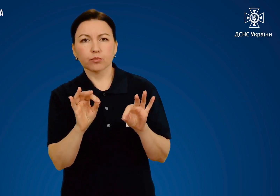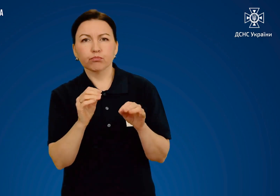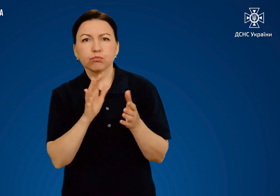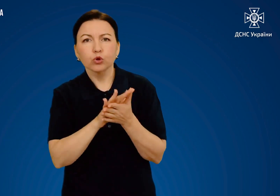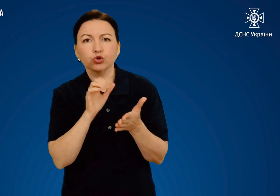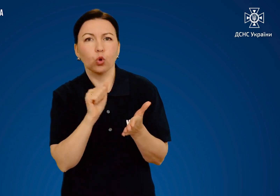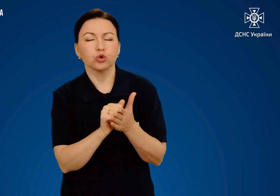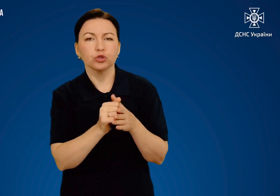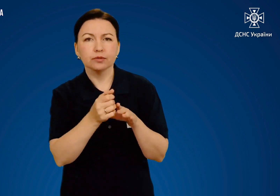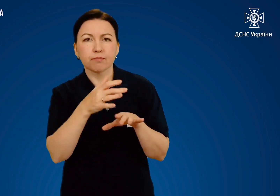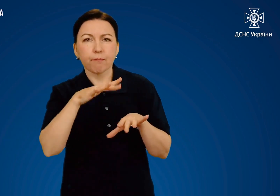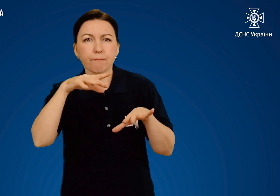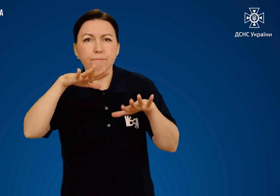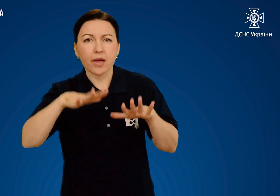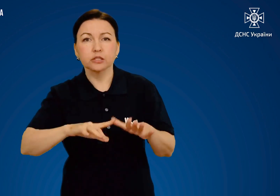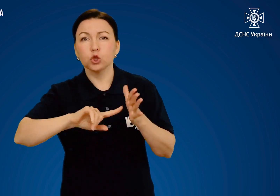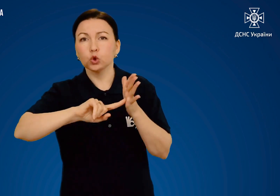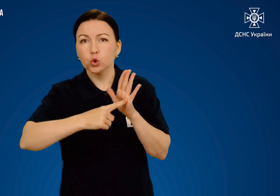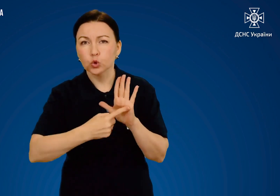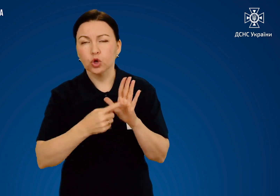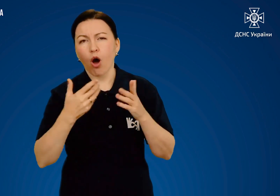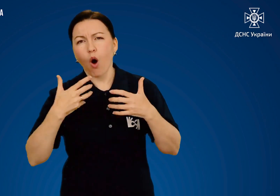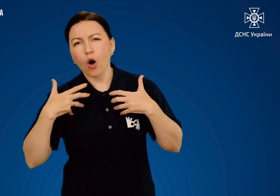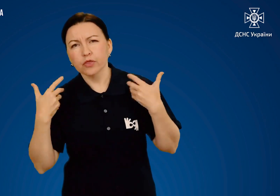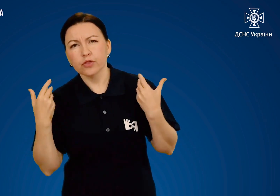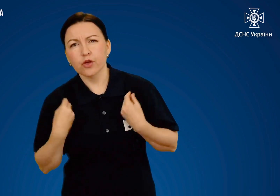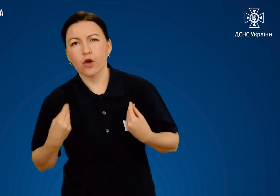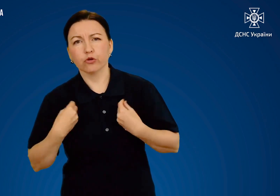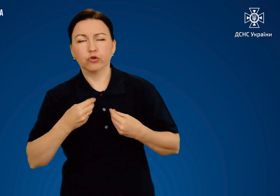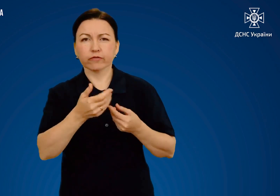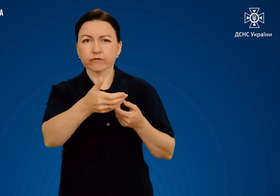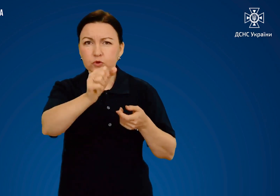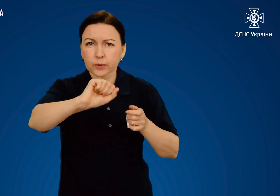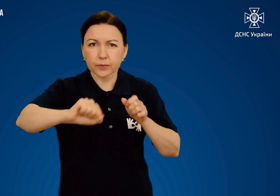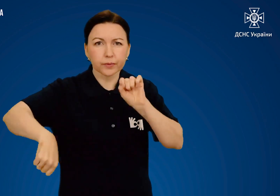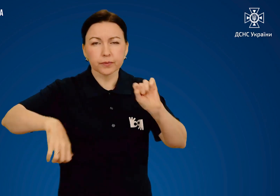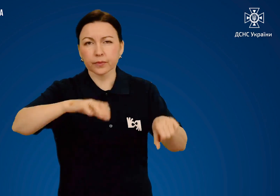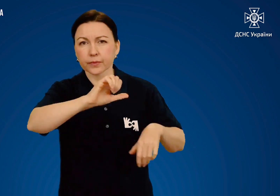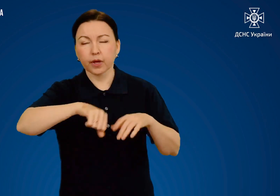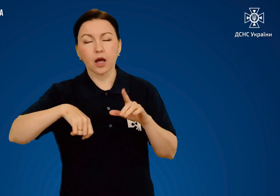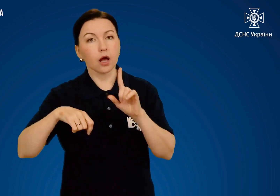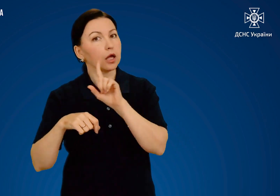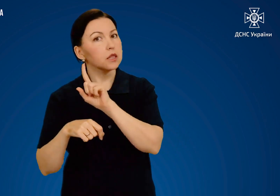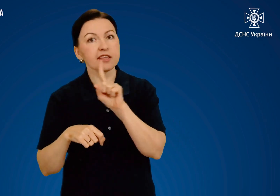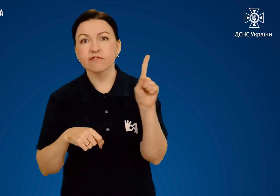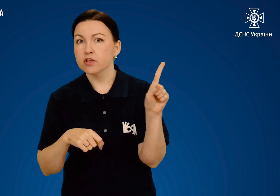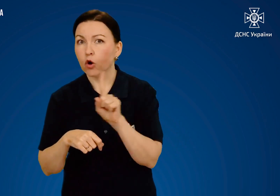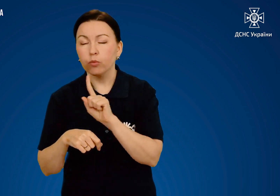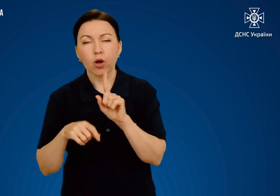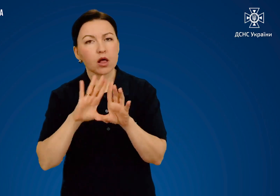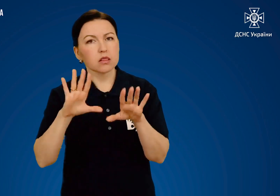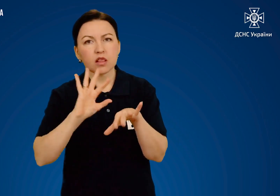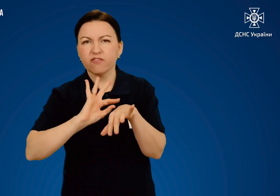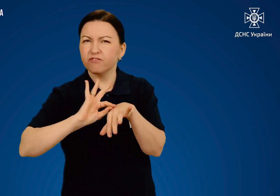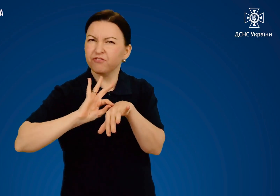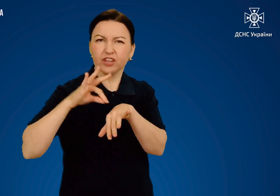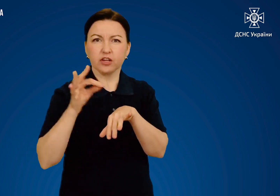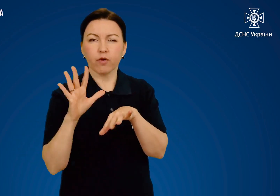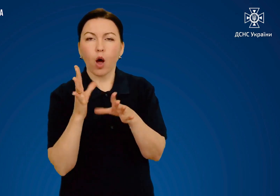пошкоджені ділянки від одягу і гарячих частинок. Проте ні в якому разі не